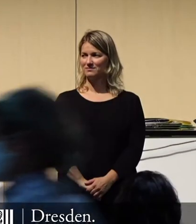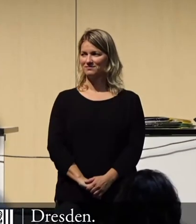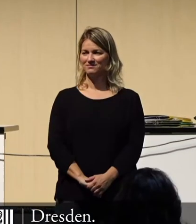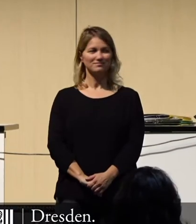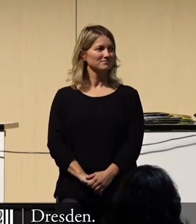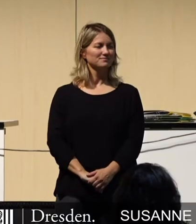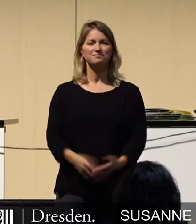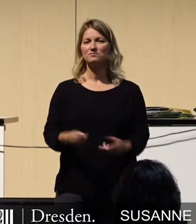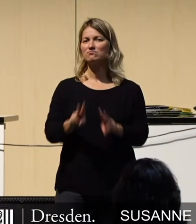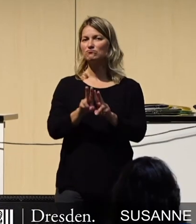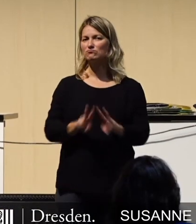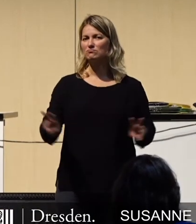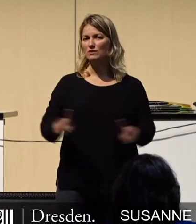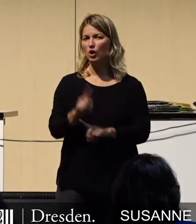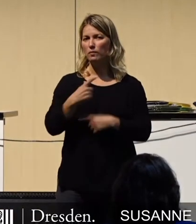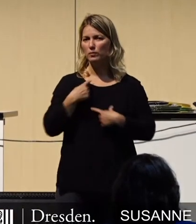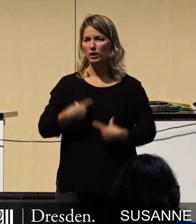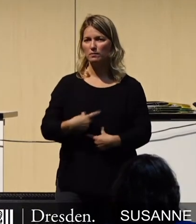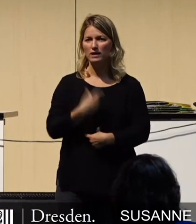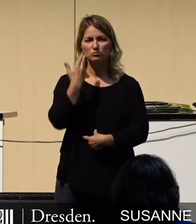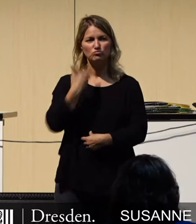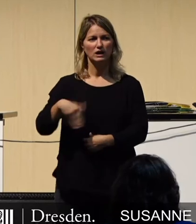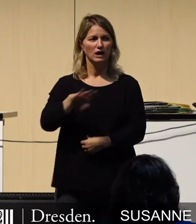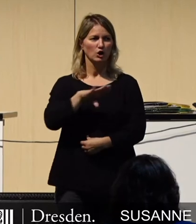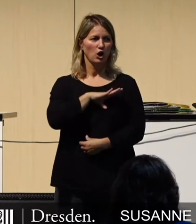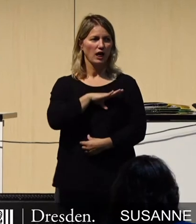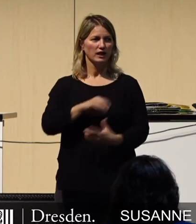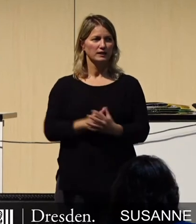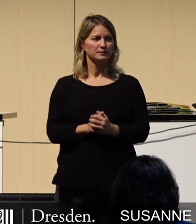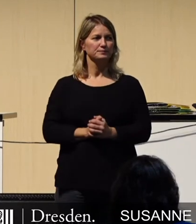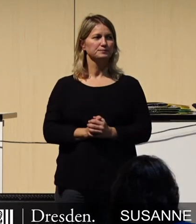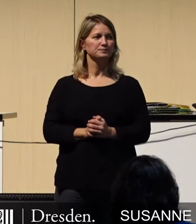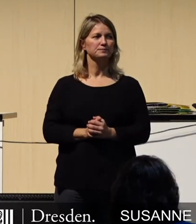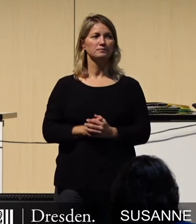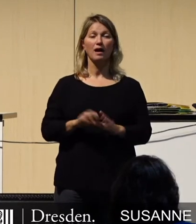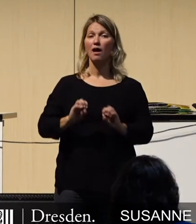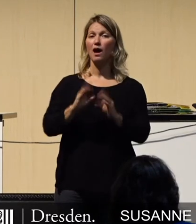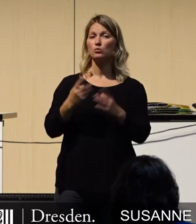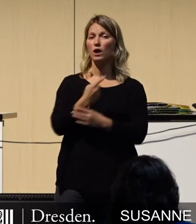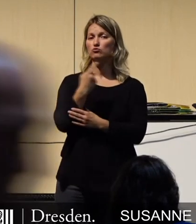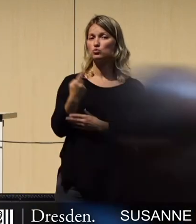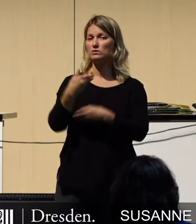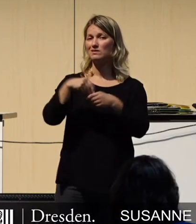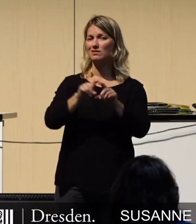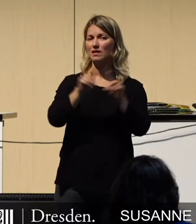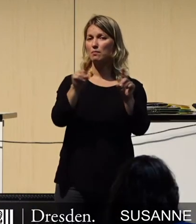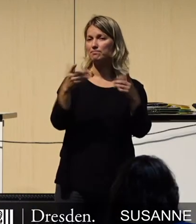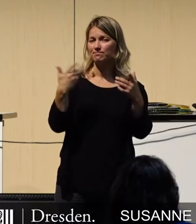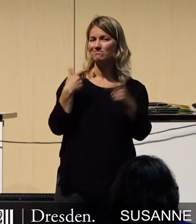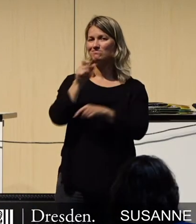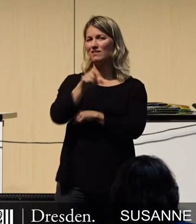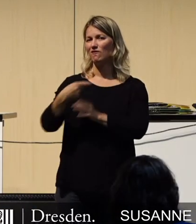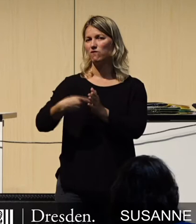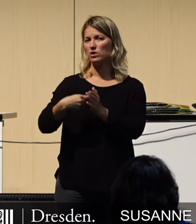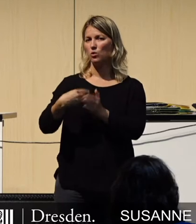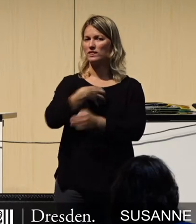Sehr geehrter Herr Oberbürgermeister, liebe Kollegen, die Aktuelle Stunde befasst sich mit unserer Forderung, die Bürger